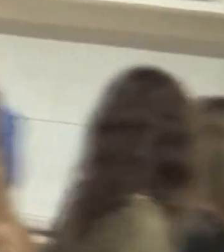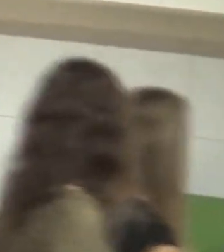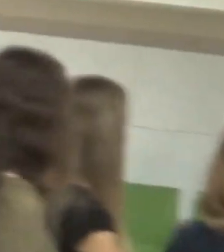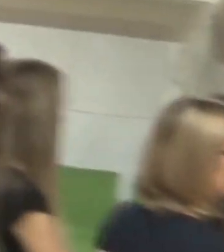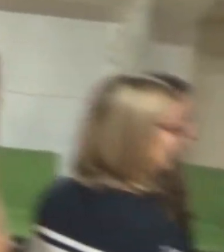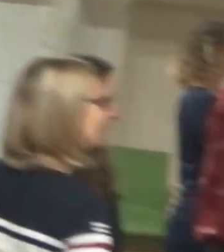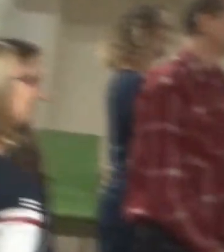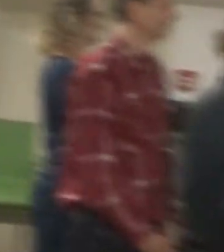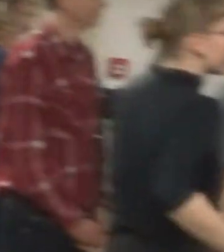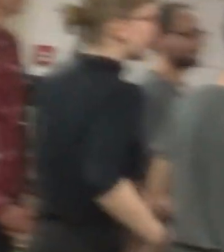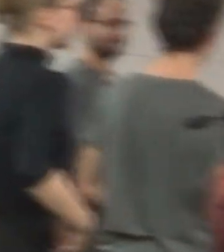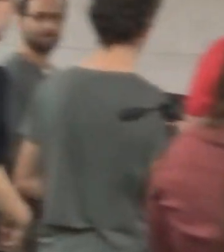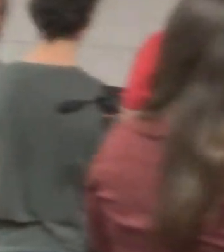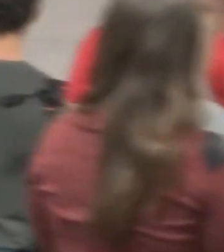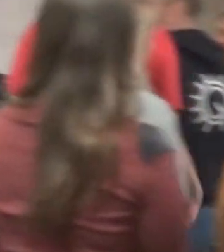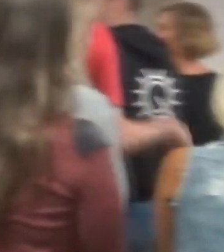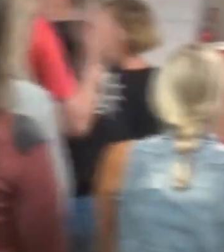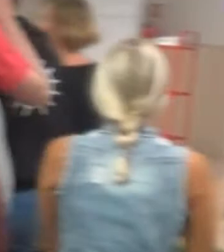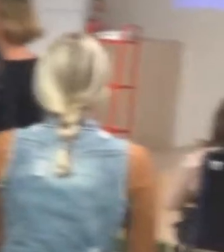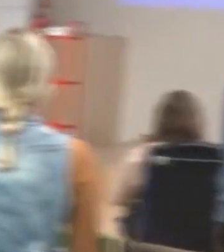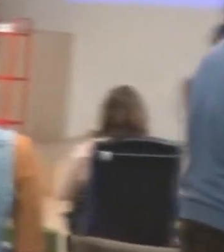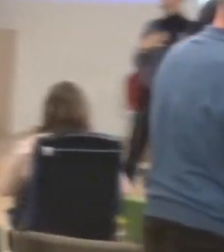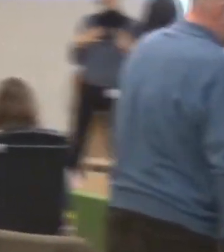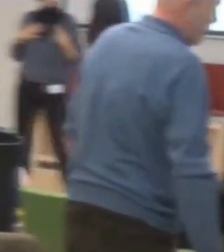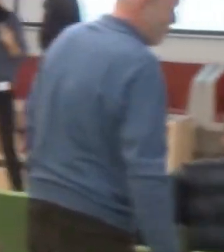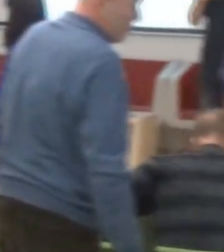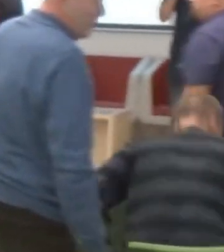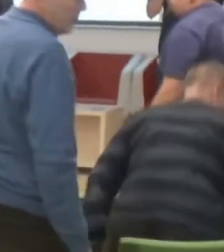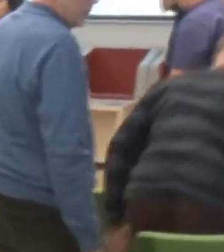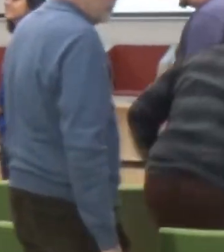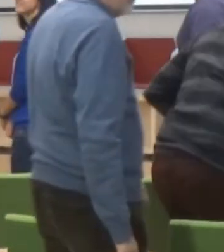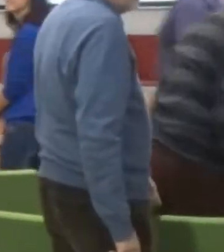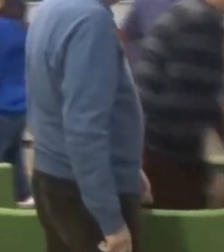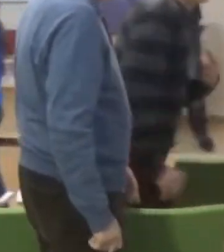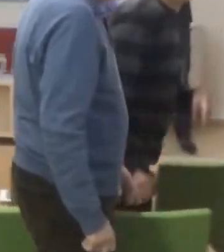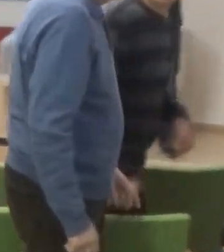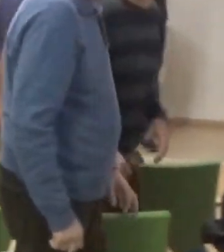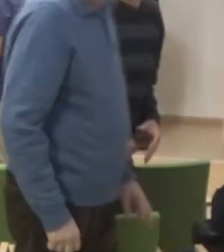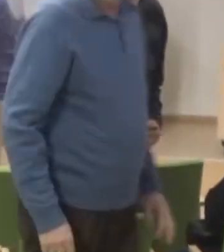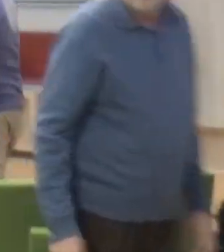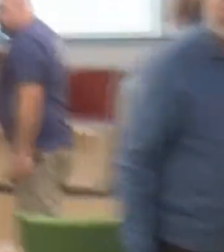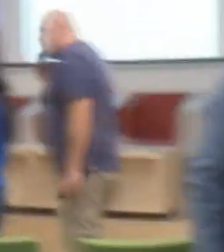Plus, mínus. Já tady stojím ne, protože se dobře orientuji. jenom chci mě přehled.